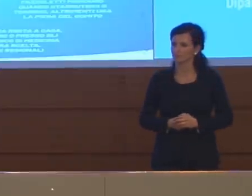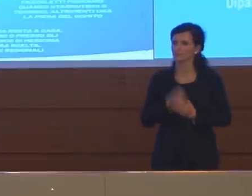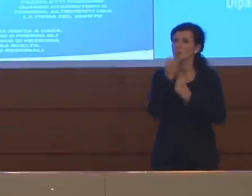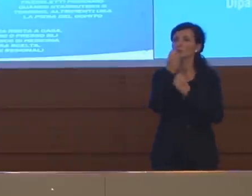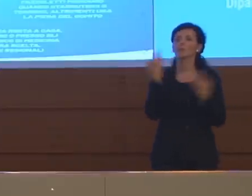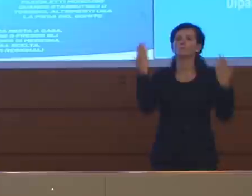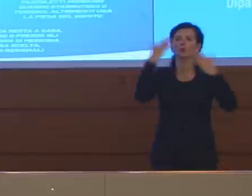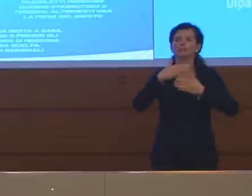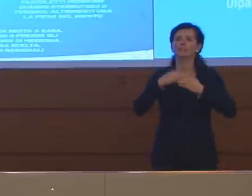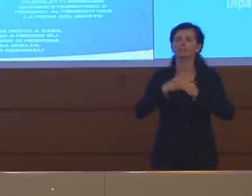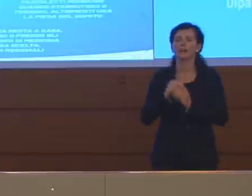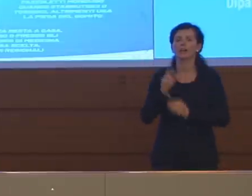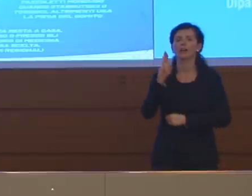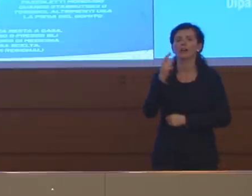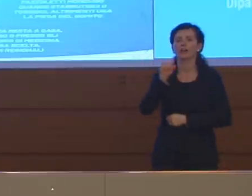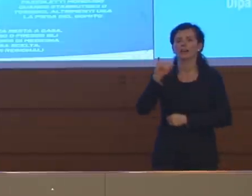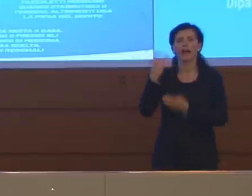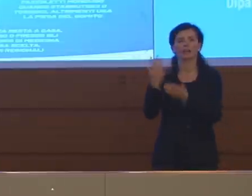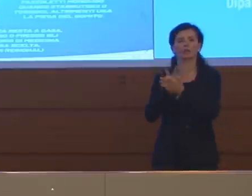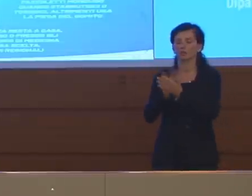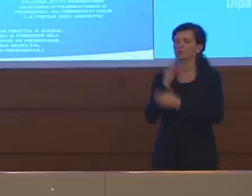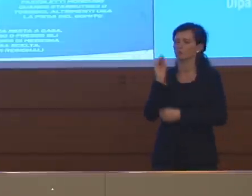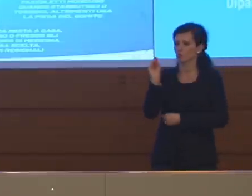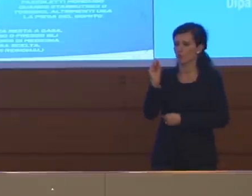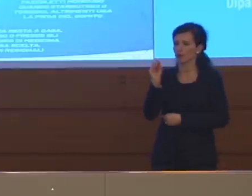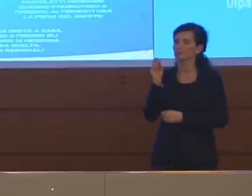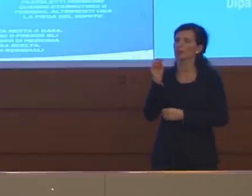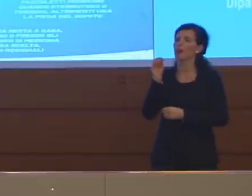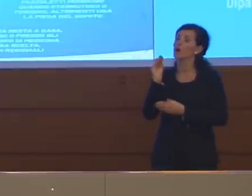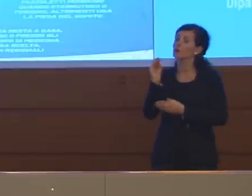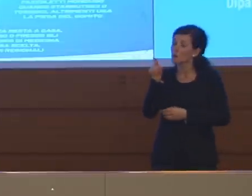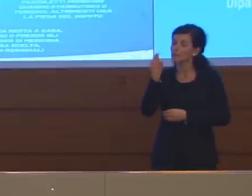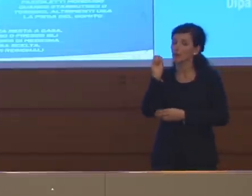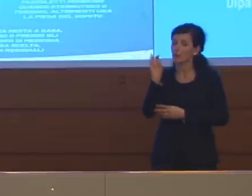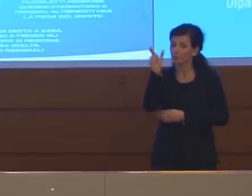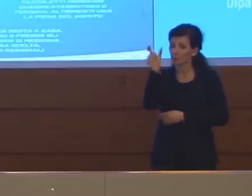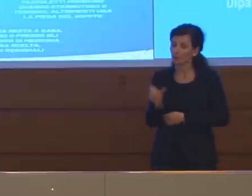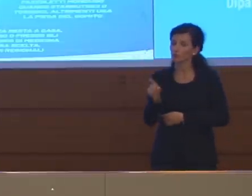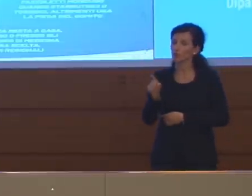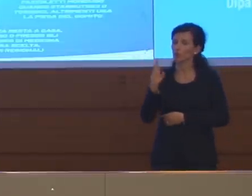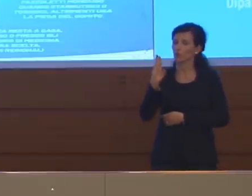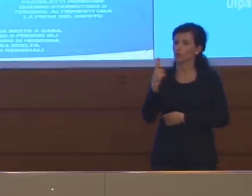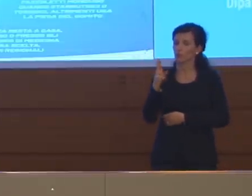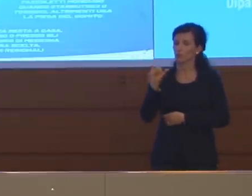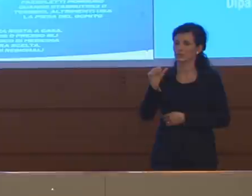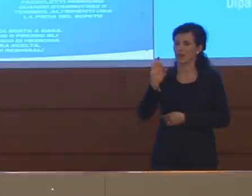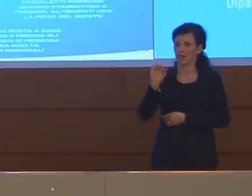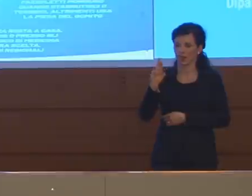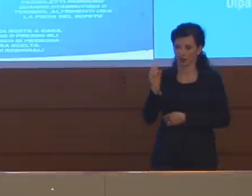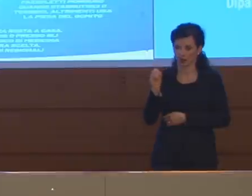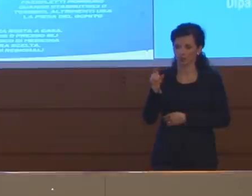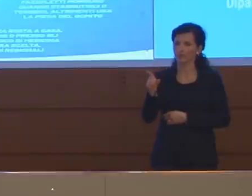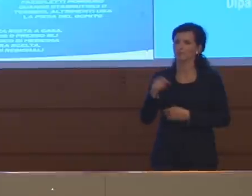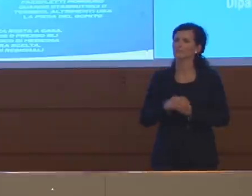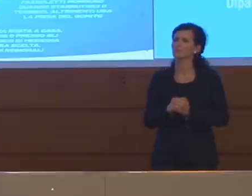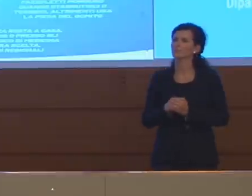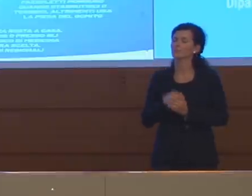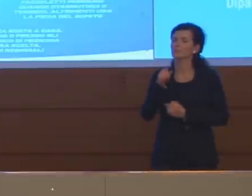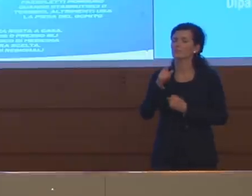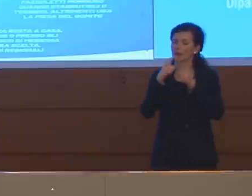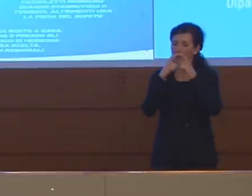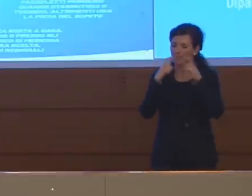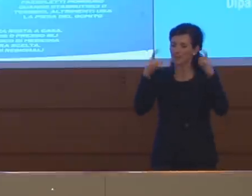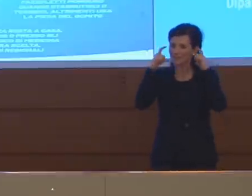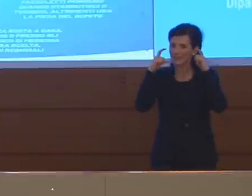Buonasera. Gianluca Semprini, Rai News. Una domanda per il professore Brusaferro. Di servizio, molto semplice, sulla famosa mascherina da 0